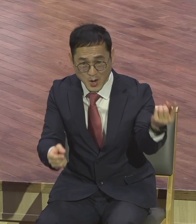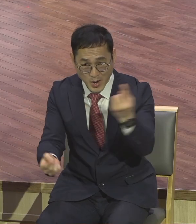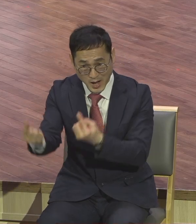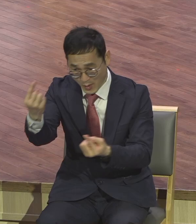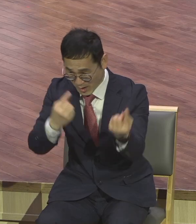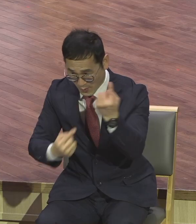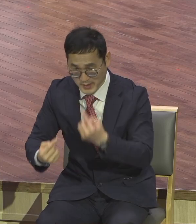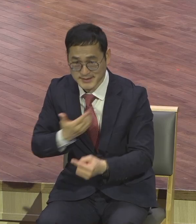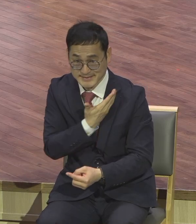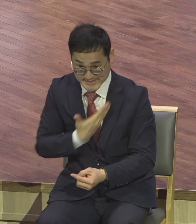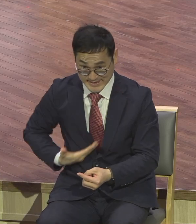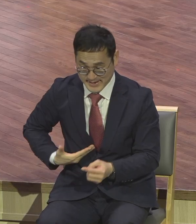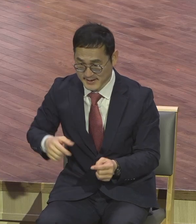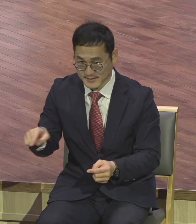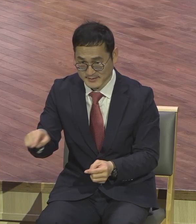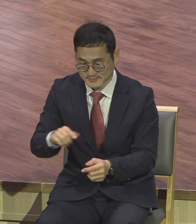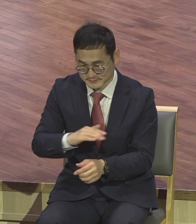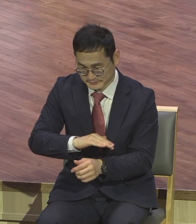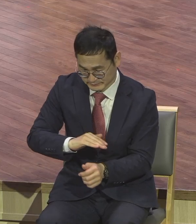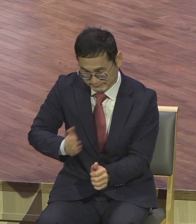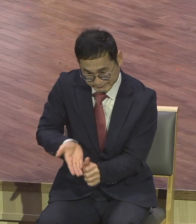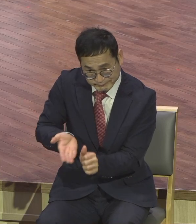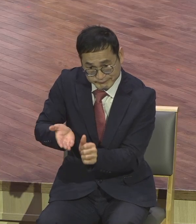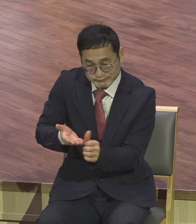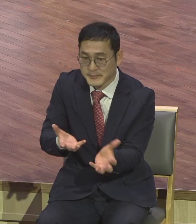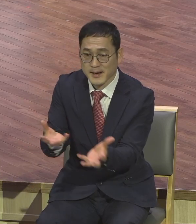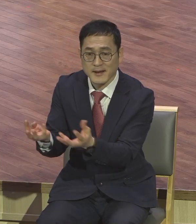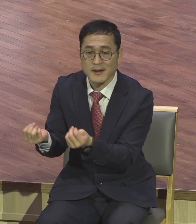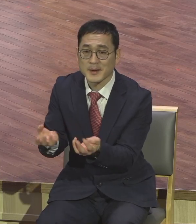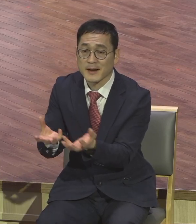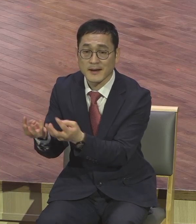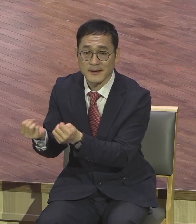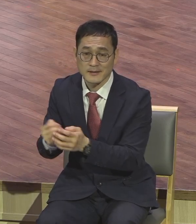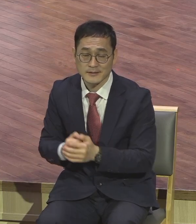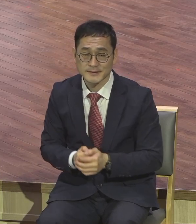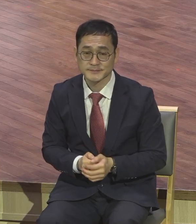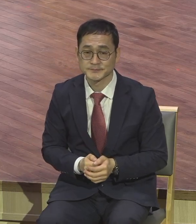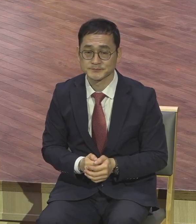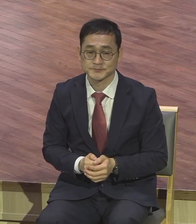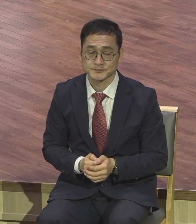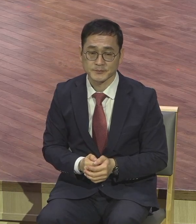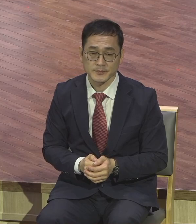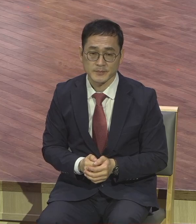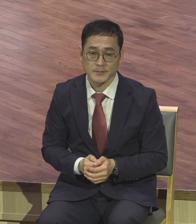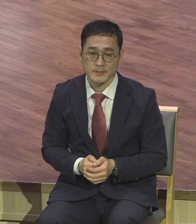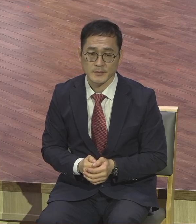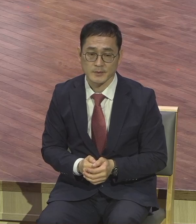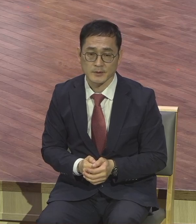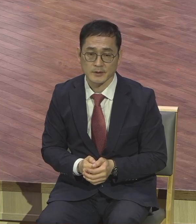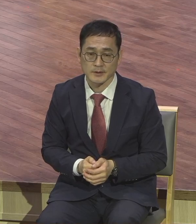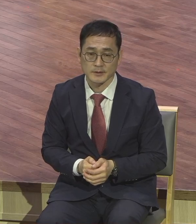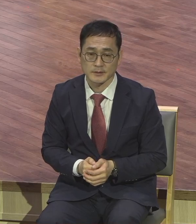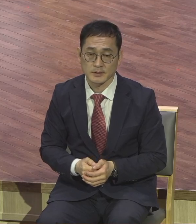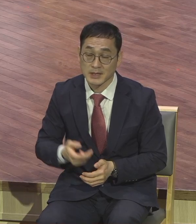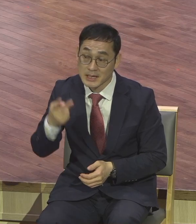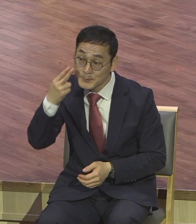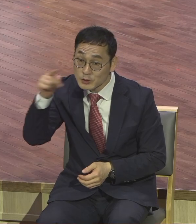제자들이 많아요. 그래서 지금 온라인으로 함께해서 미국에서도 엘리터들 싹 한